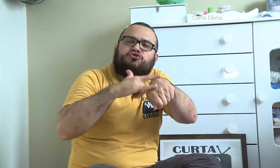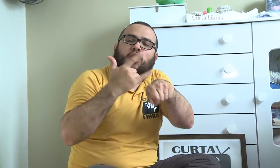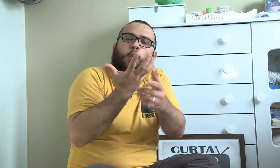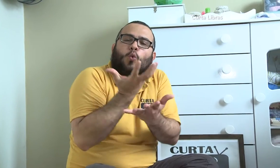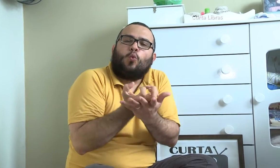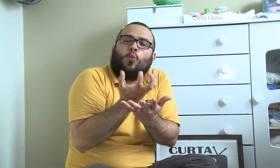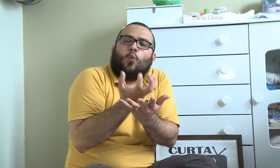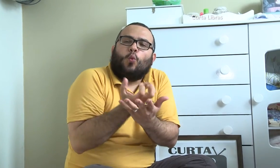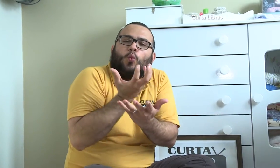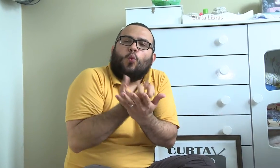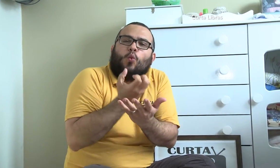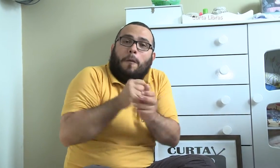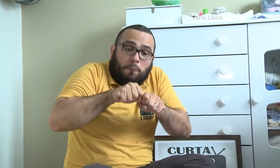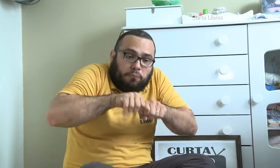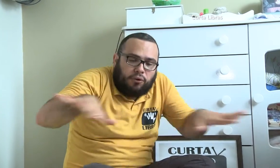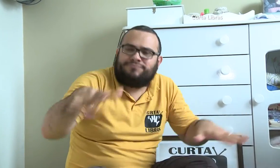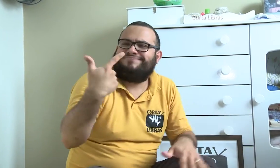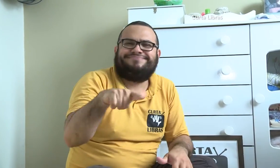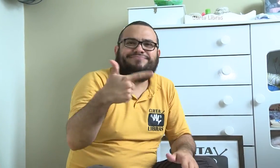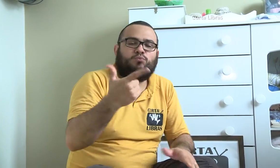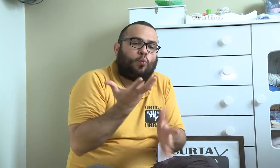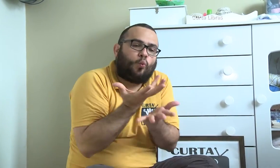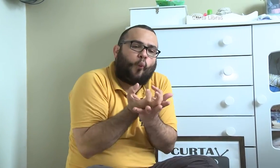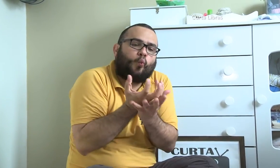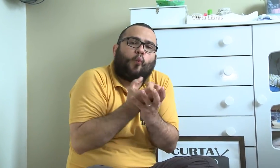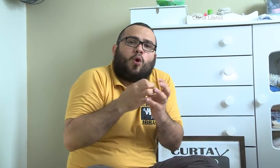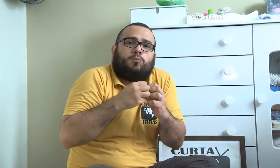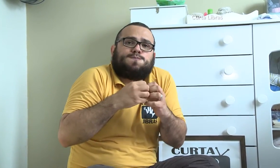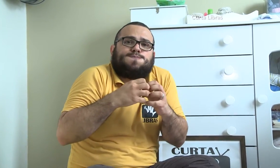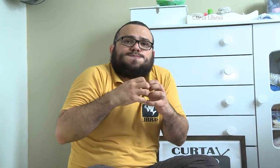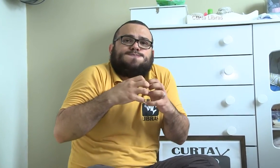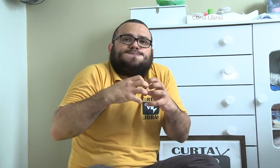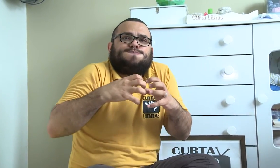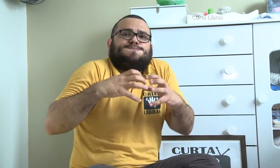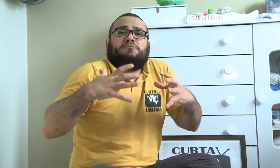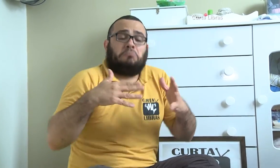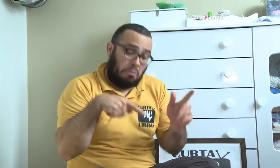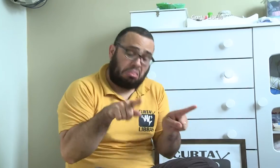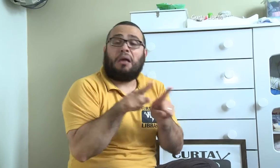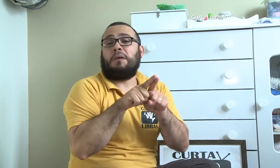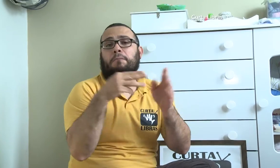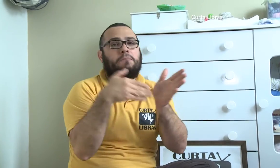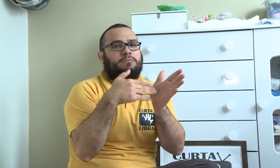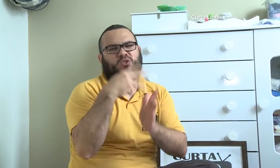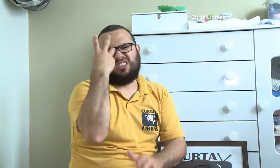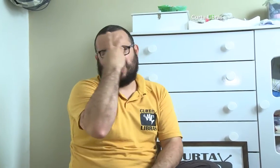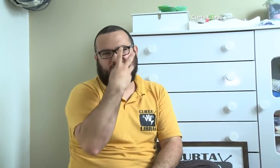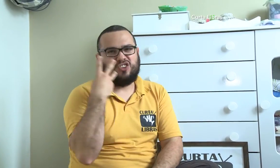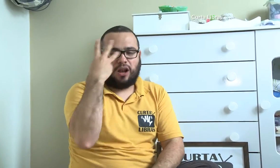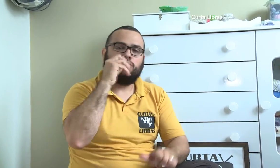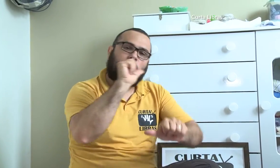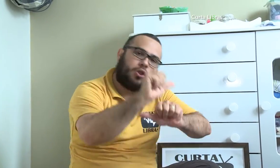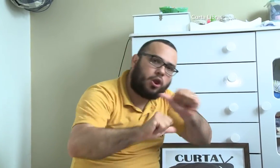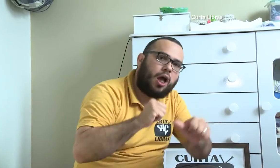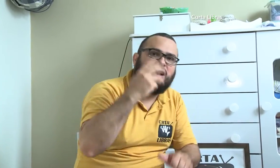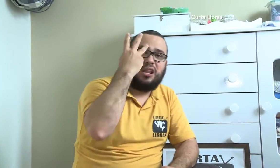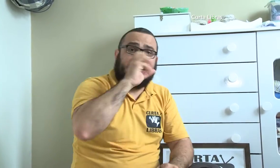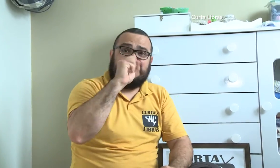vazamentos. Ela absorve mesmo. Mas também precisa ser trocada de 3 em 3 horas porque se passar desse tempo aí sim pode vazar.